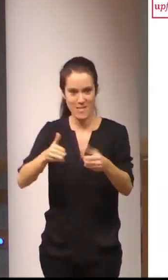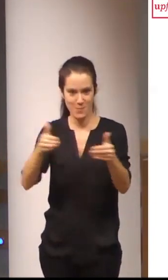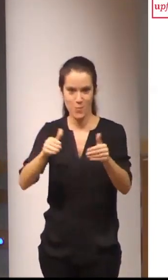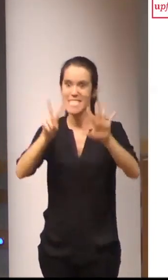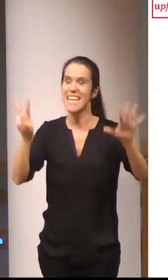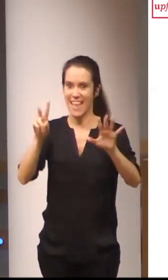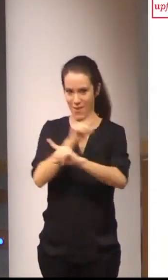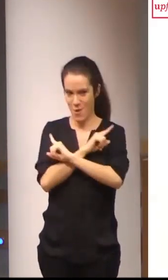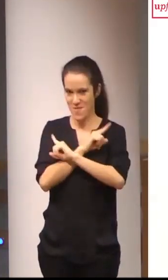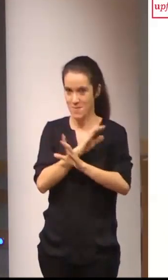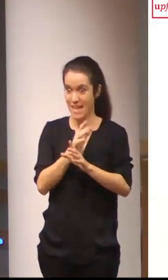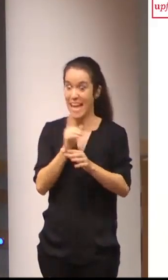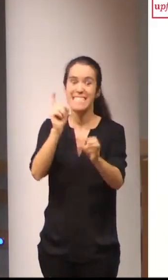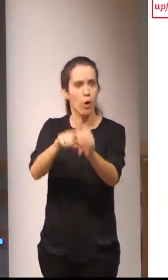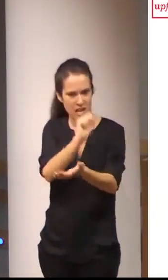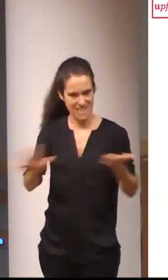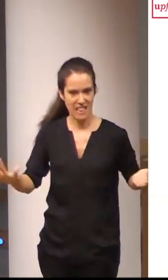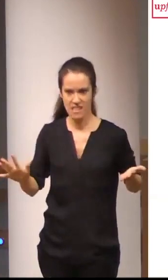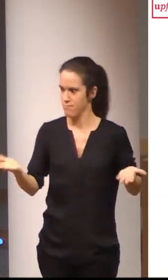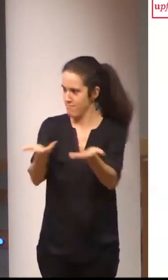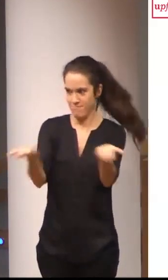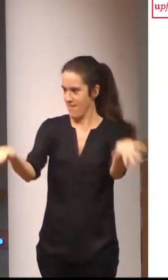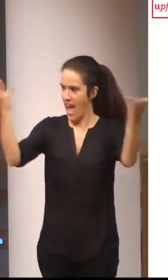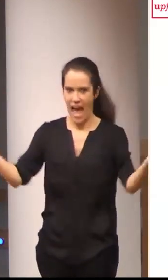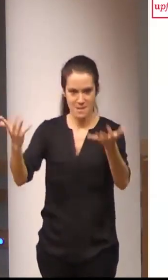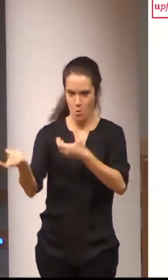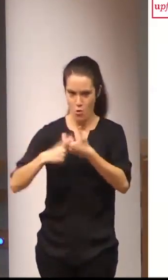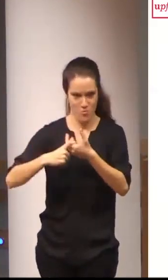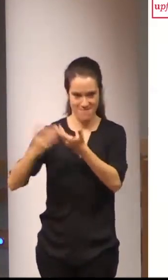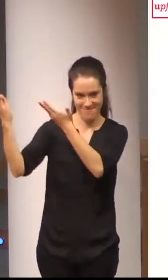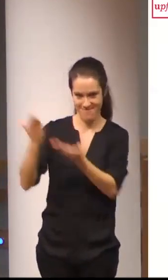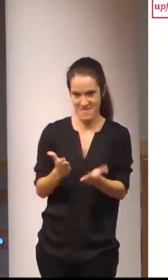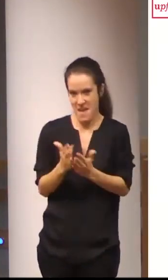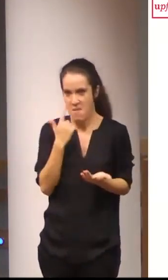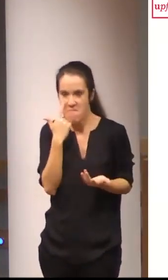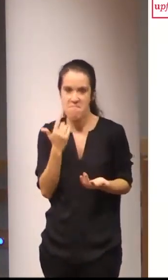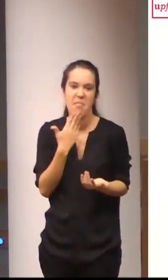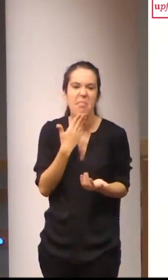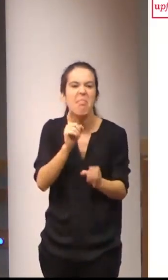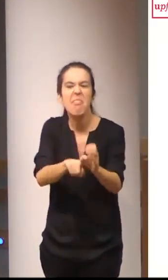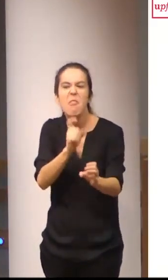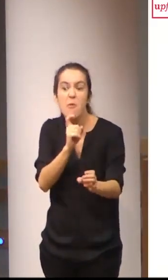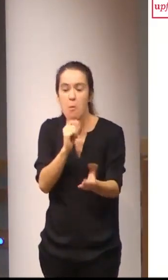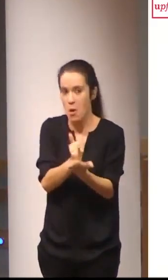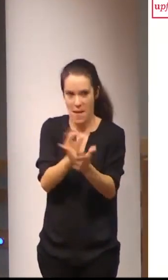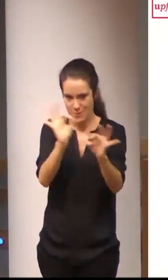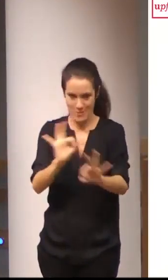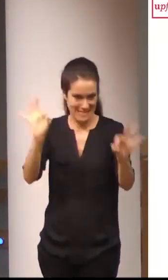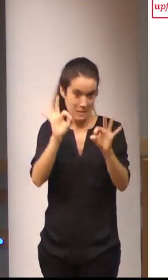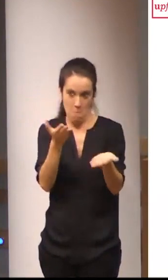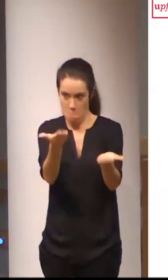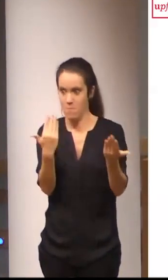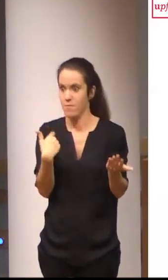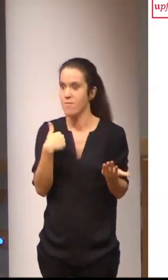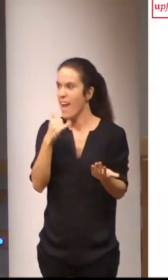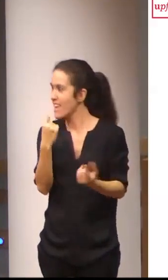noviembre la inscripción es gratuita estáis todos invitadísimos o sea que animaros si no lo habéis probado este es un curso